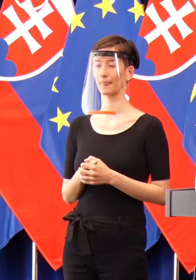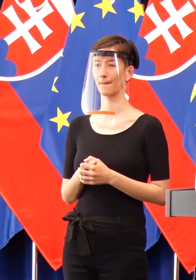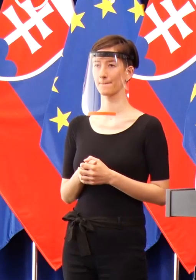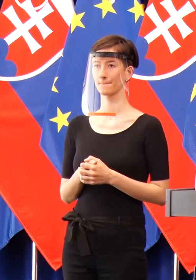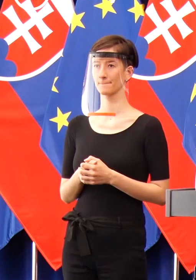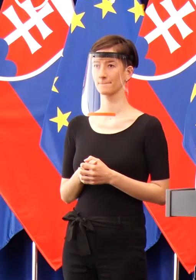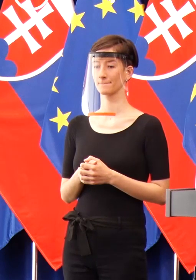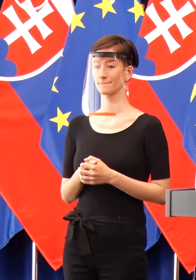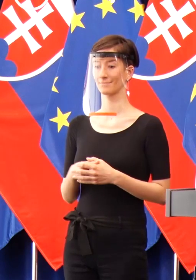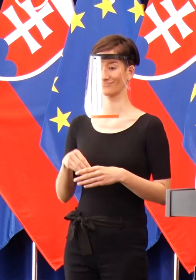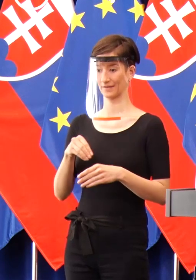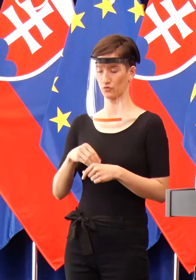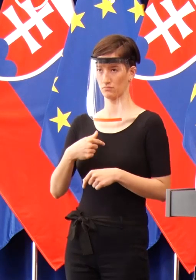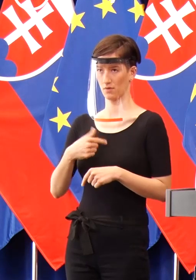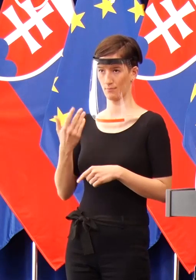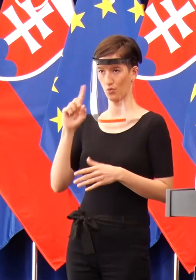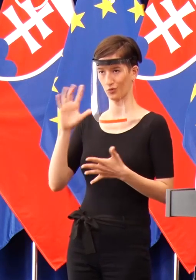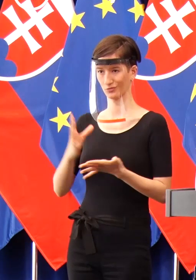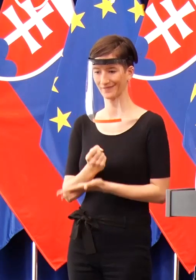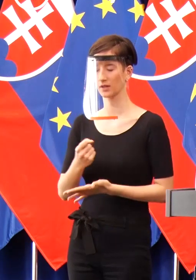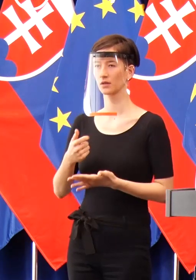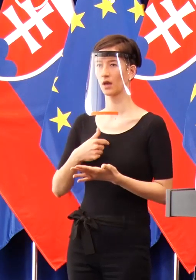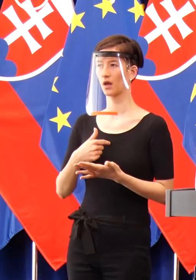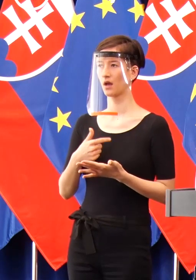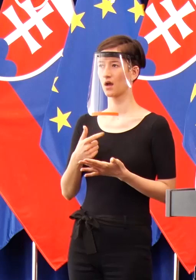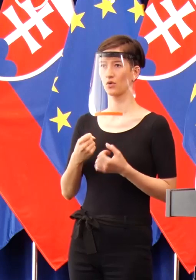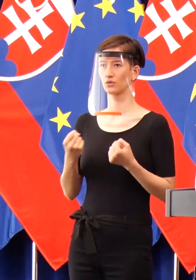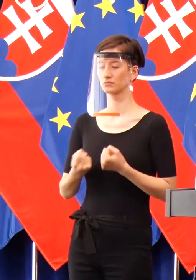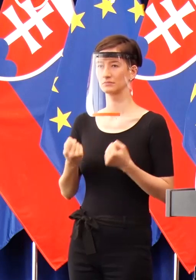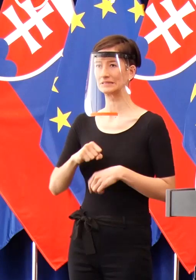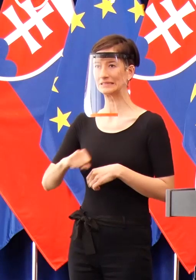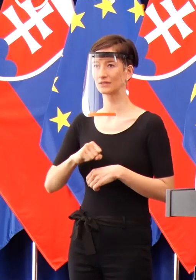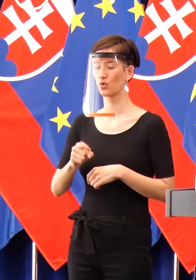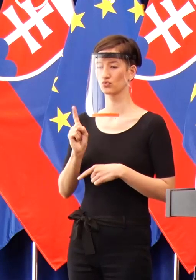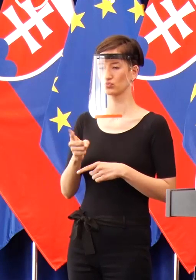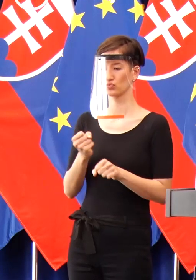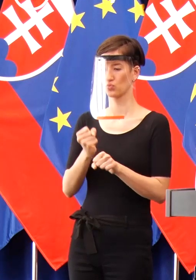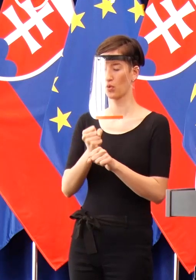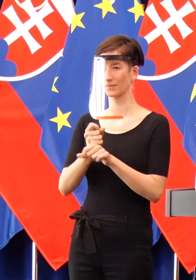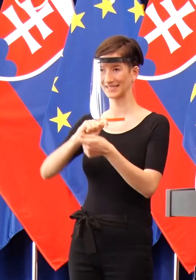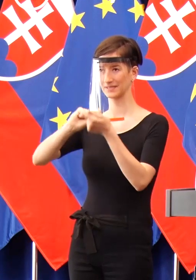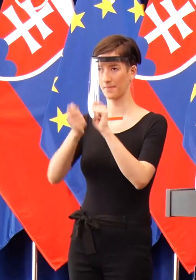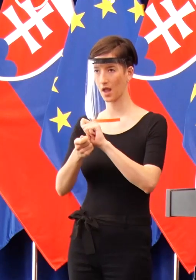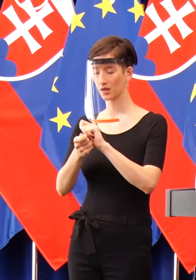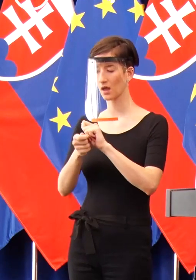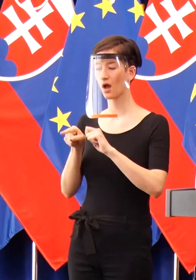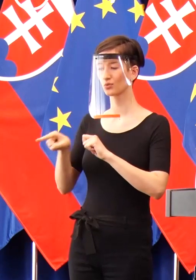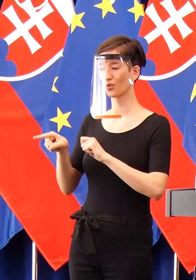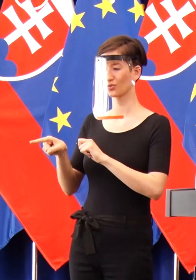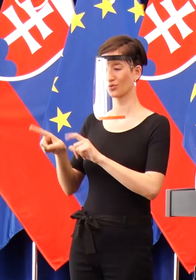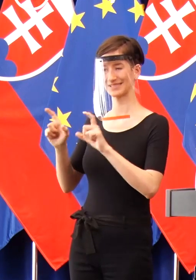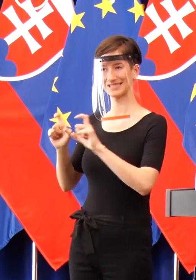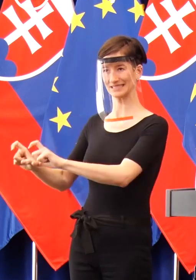Keď sme sa to dozvedeli, tak vlastne rýchlo sme začali konať, aby sme toto konanie zastavili. Aby sme presmerovali aj tých ľudí, ktorí idú